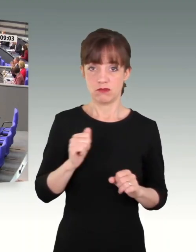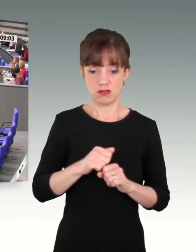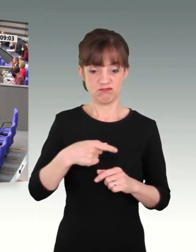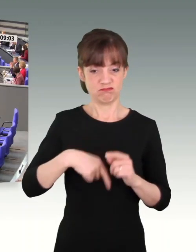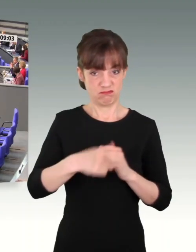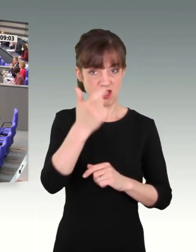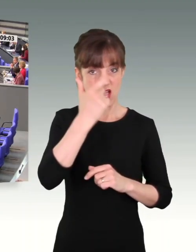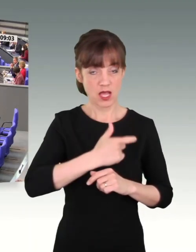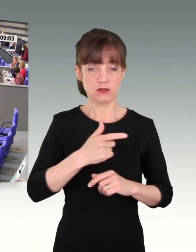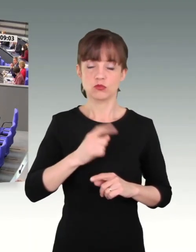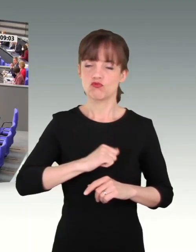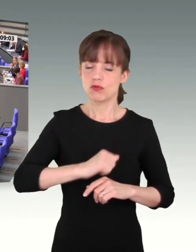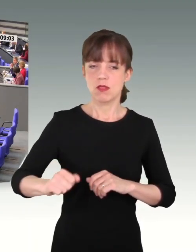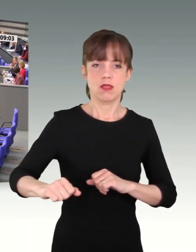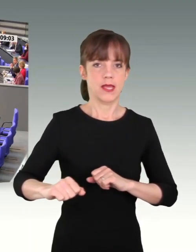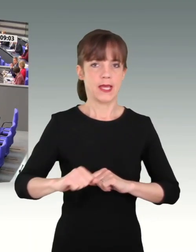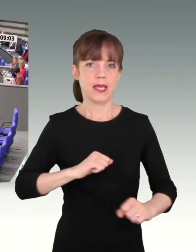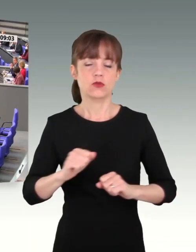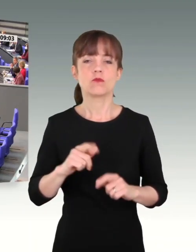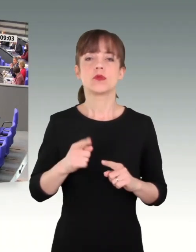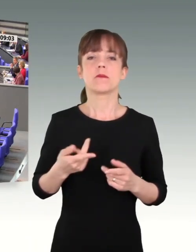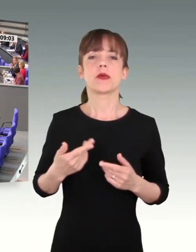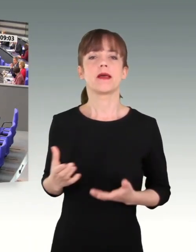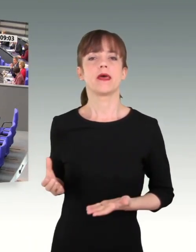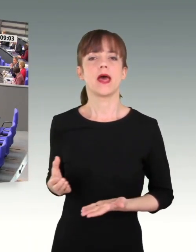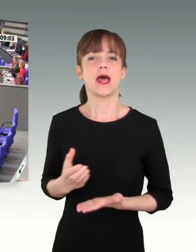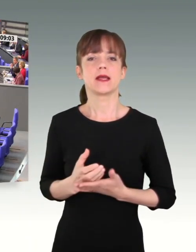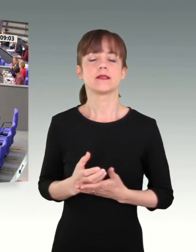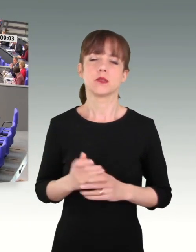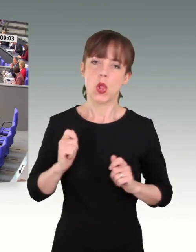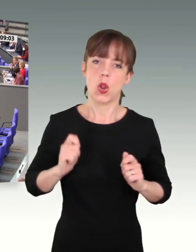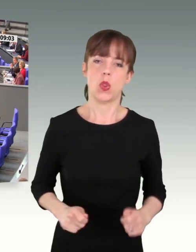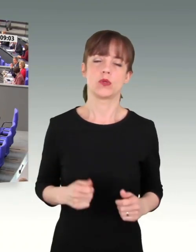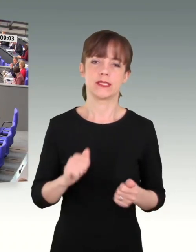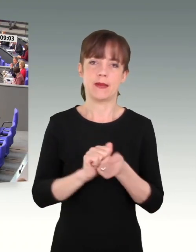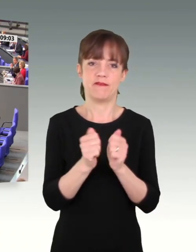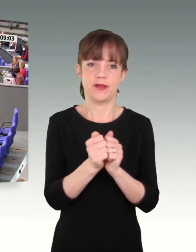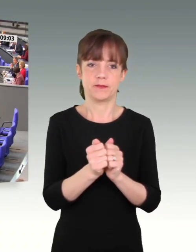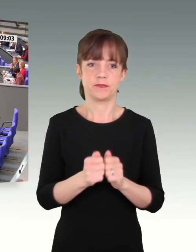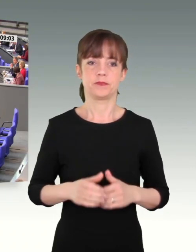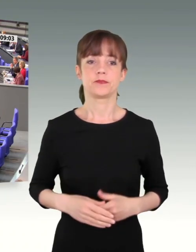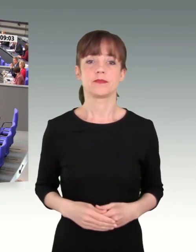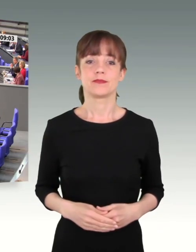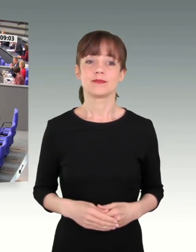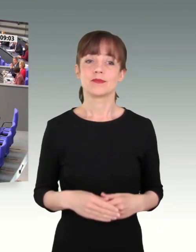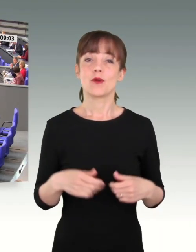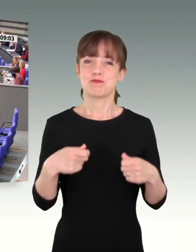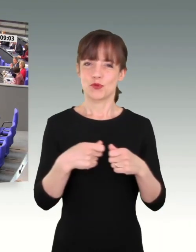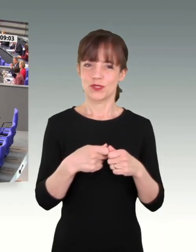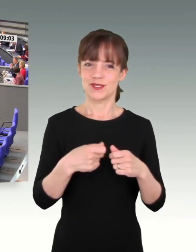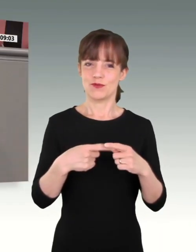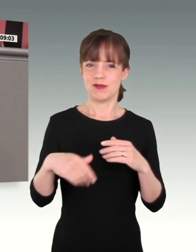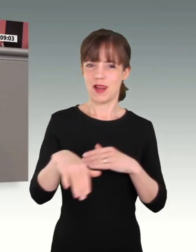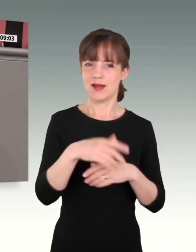dass es schnell gehen muss und dass sie immer einsatzbereit sein müssen. Die Bündnis- und Landesverteidigung, die seit 2014